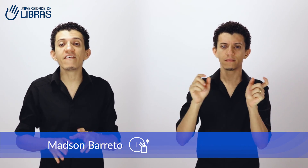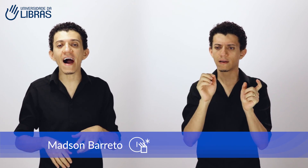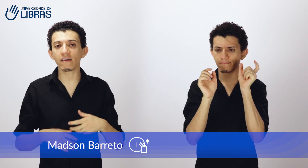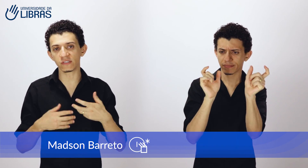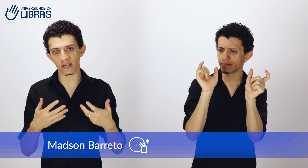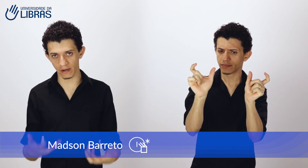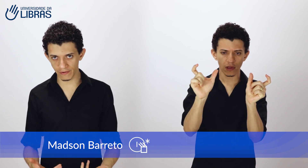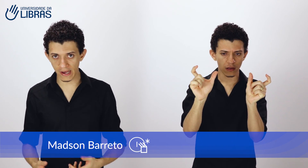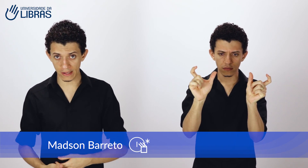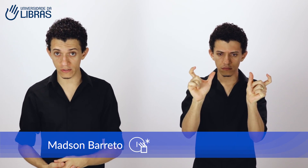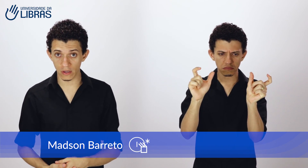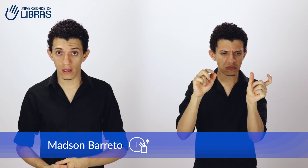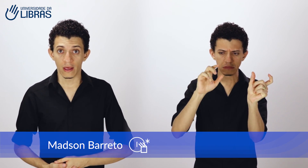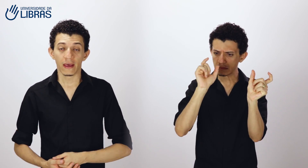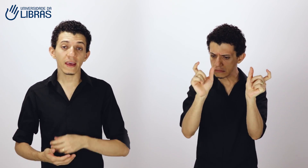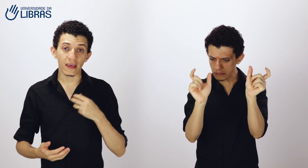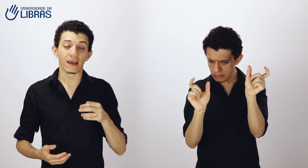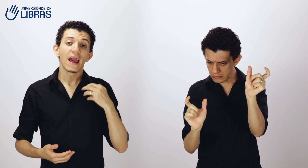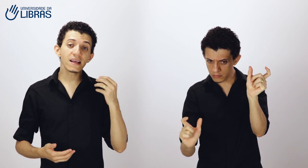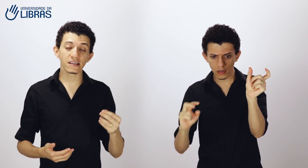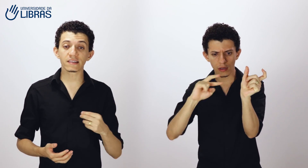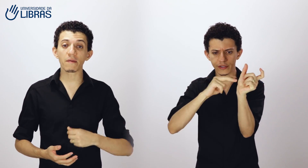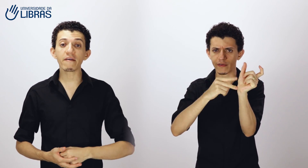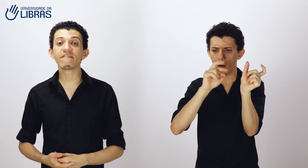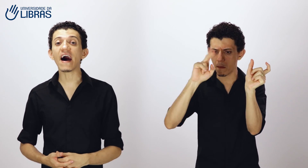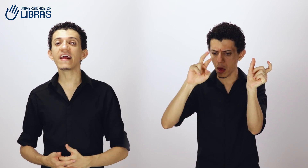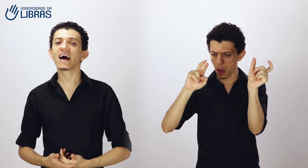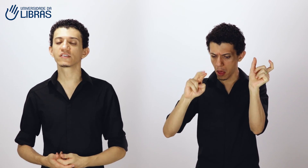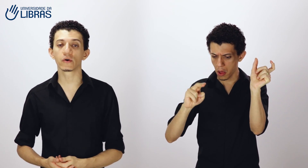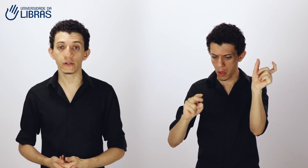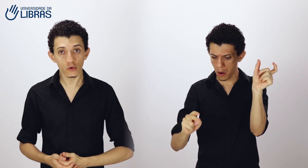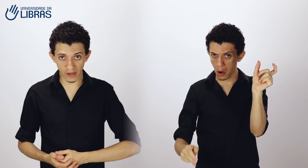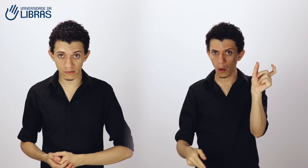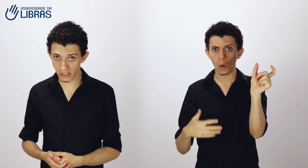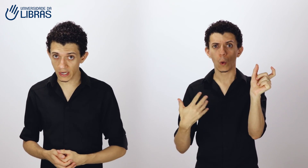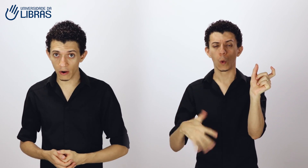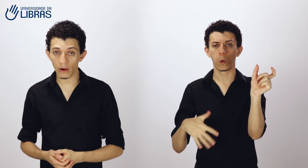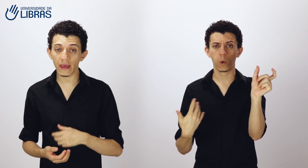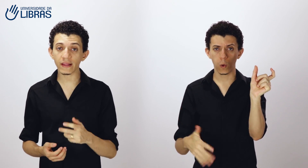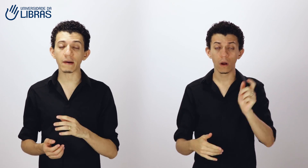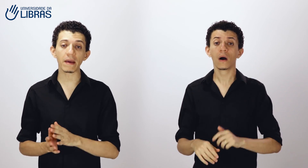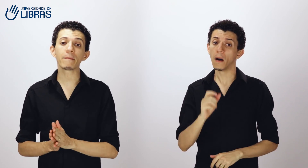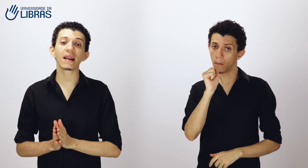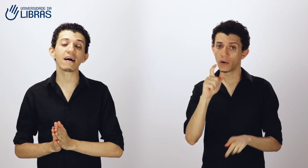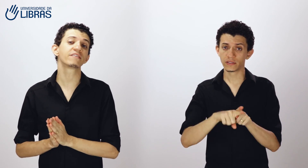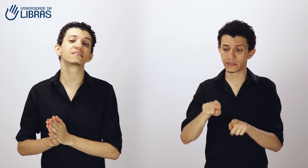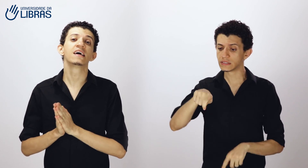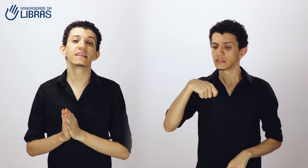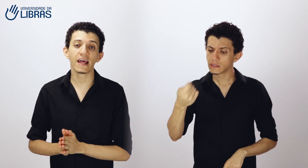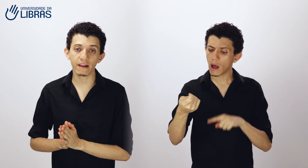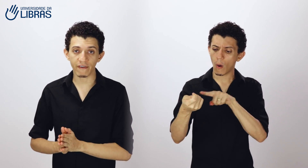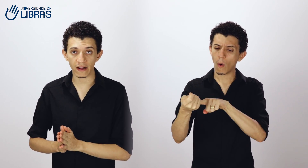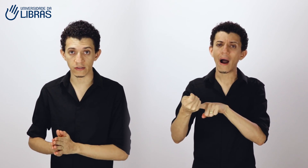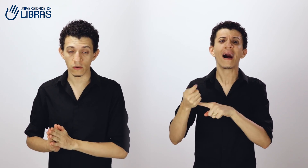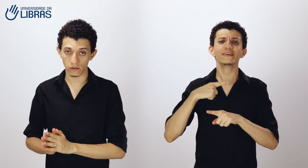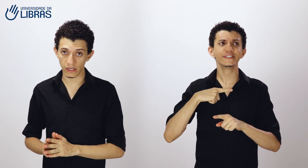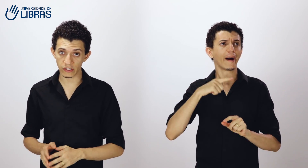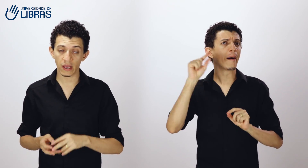vários significados. E existem também variações de um mesmo sinal e também palavras derivadas, ou seja,